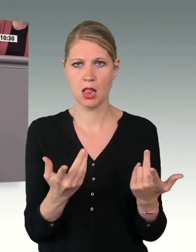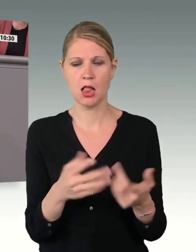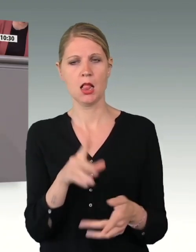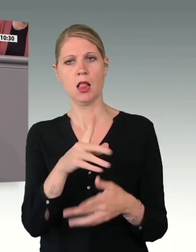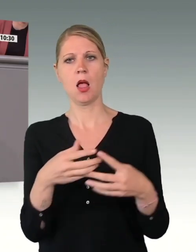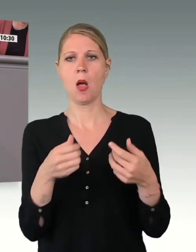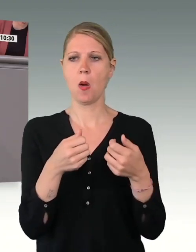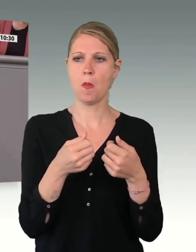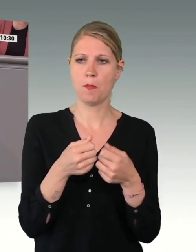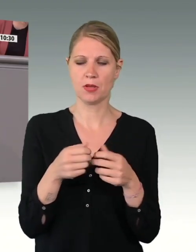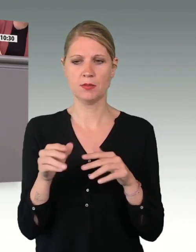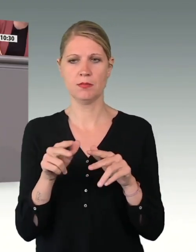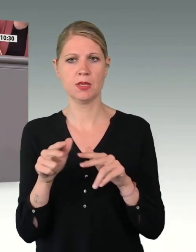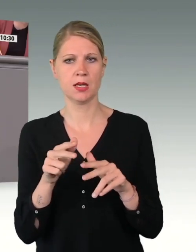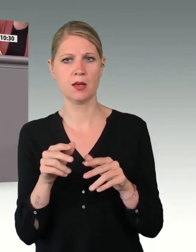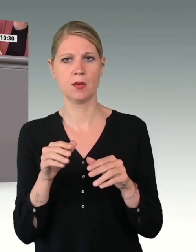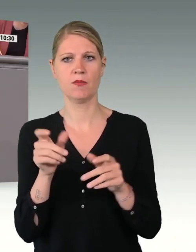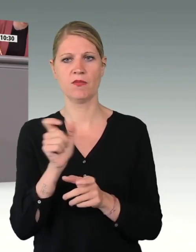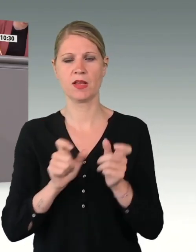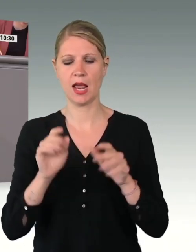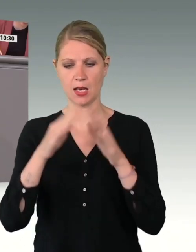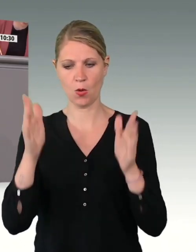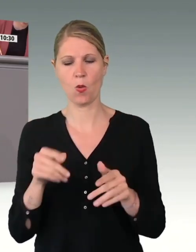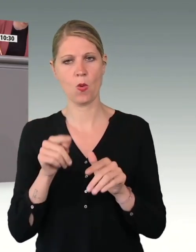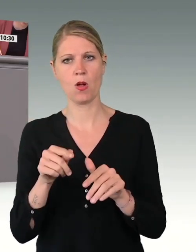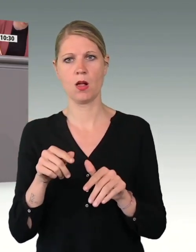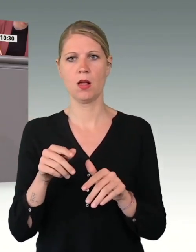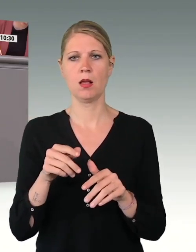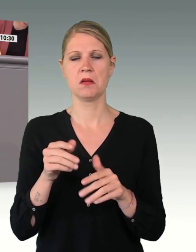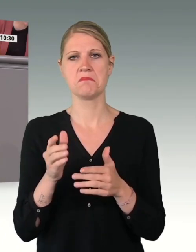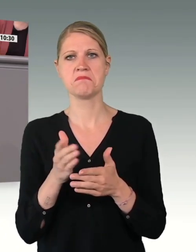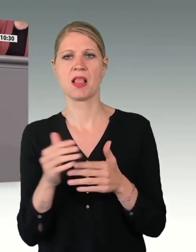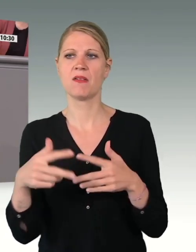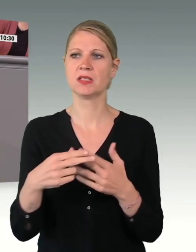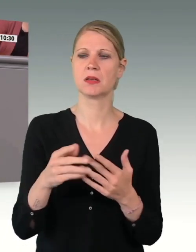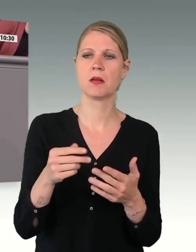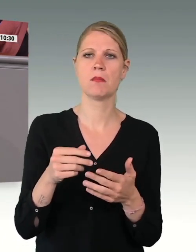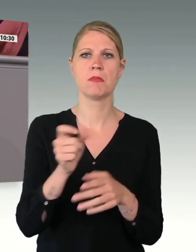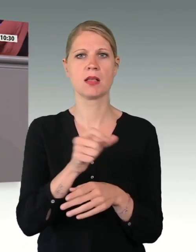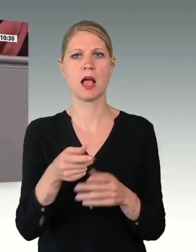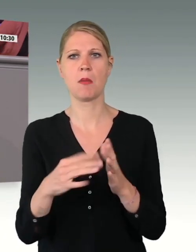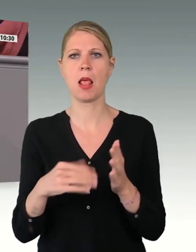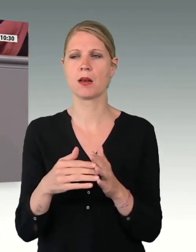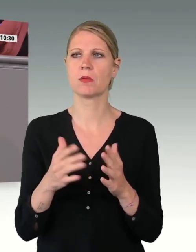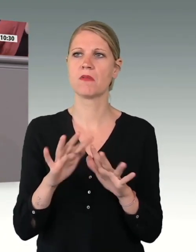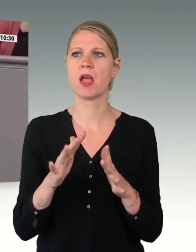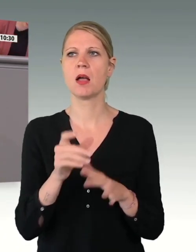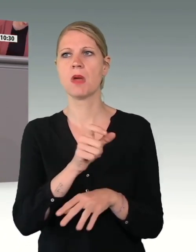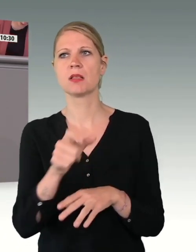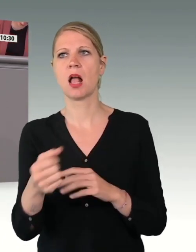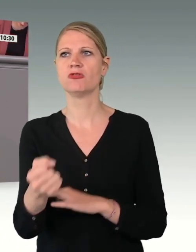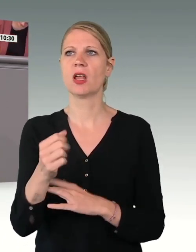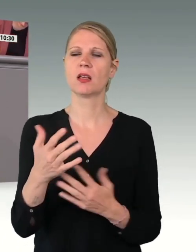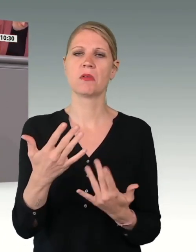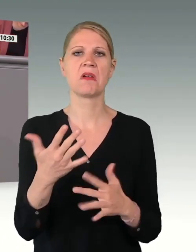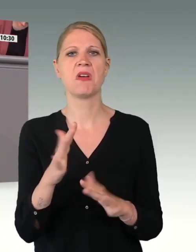der Verteidigung strebte zuletzt in seiner mittelfristigen Personalplanung bis 2027 eine Personalstärke von rund